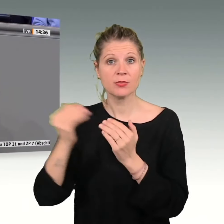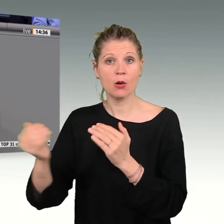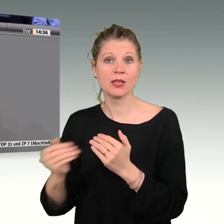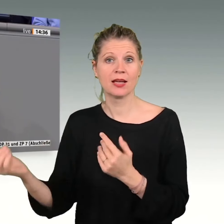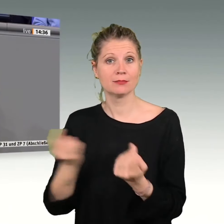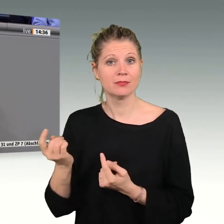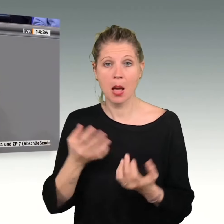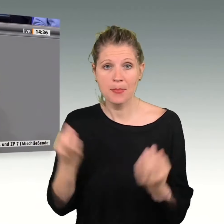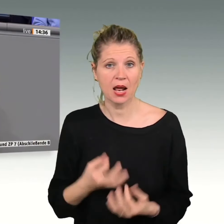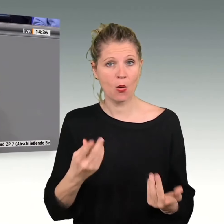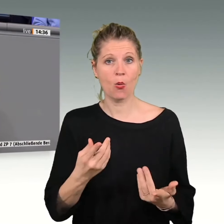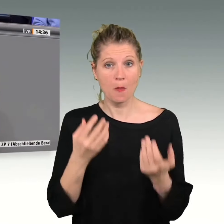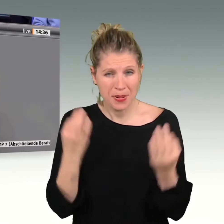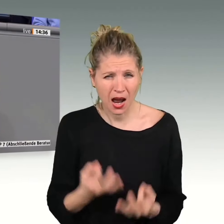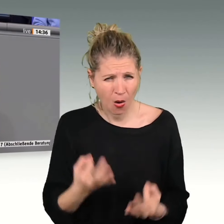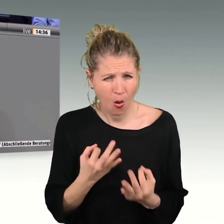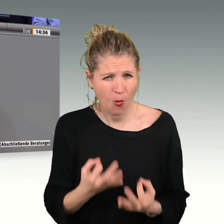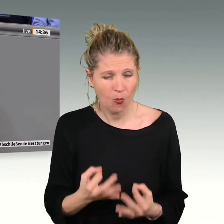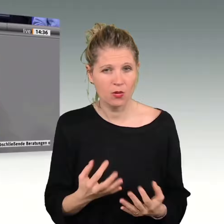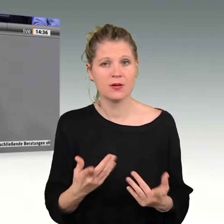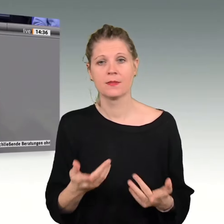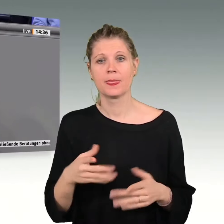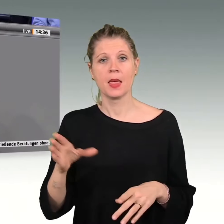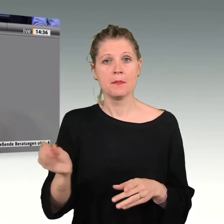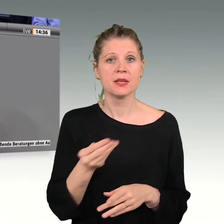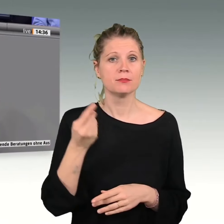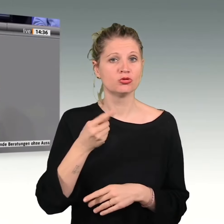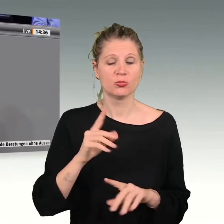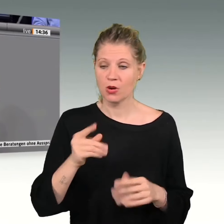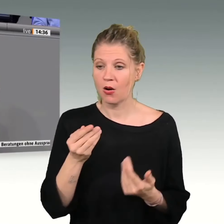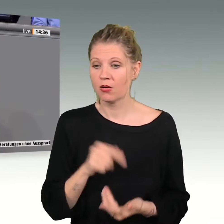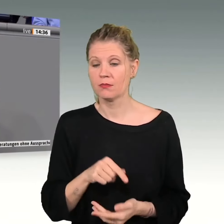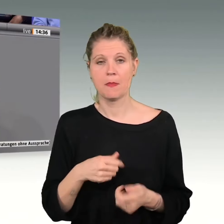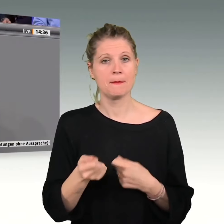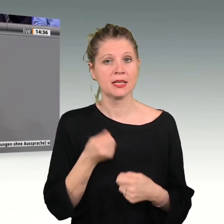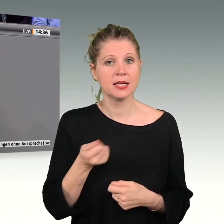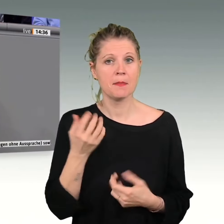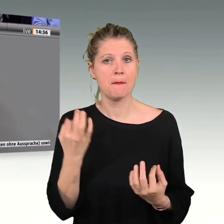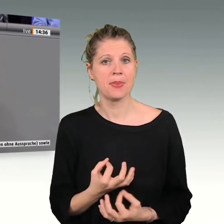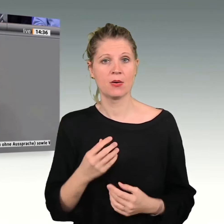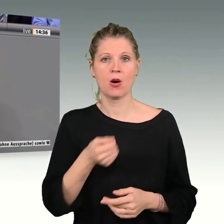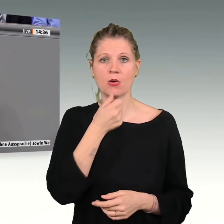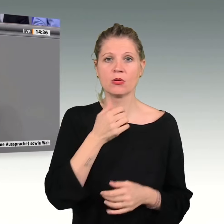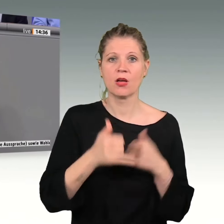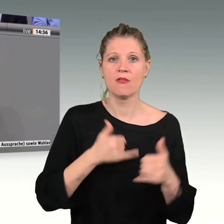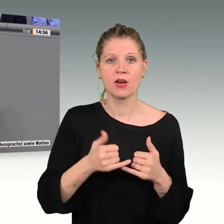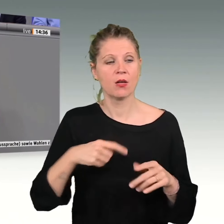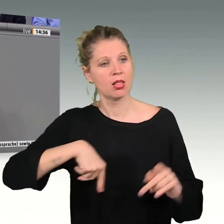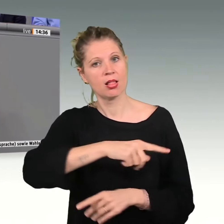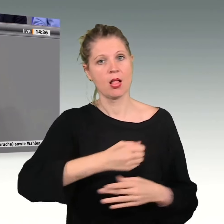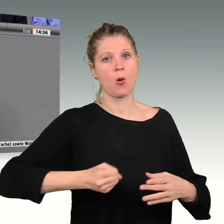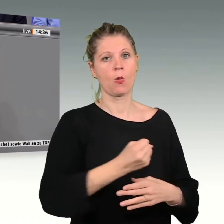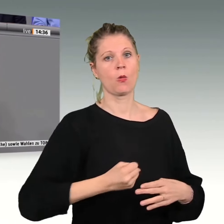händeringend. Und wir brauchen diese wichtige Arbeit, die Mitbestimmung in unseren Betrieben, die jungen Frauen, die nicht an den Herd gehören.